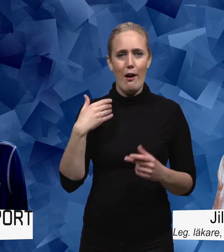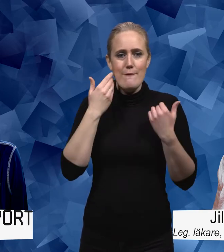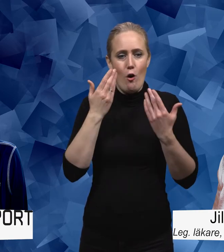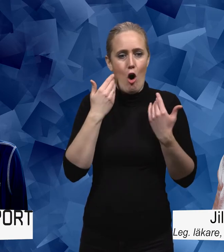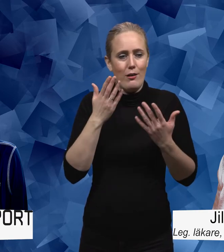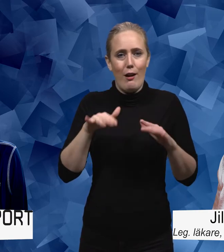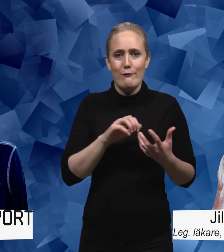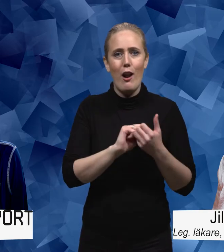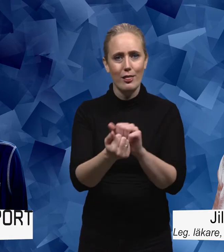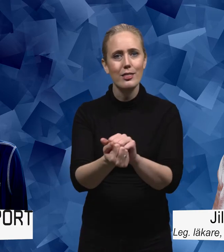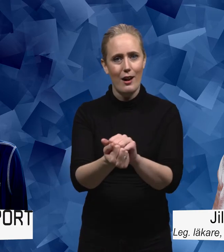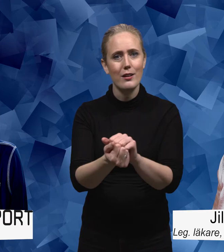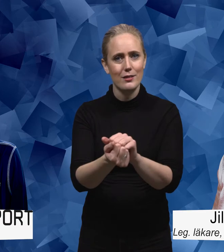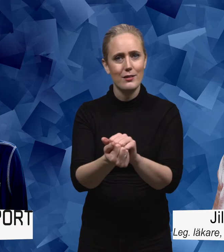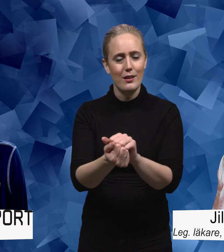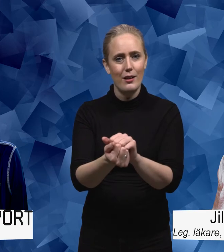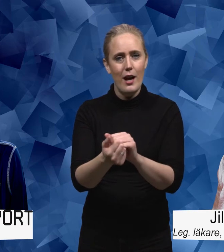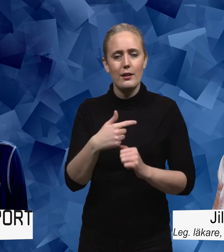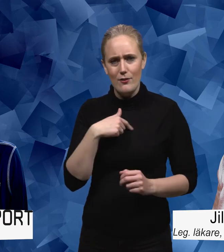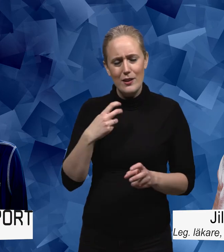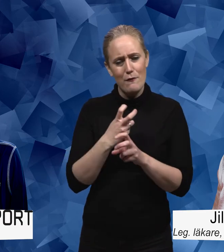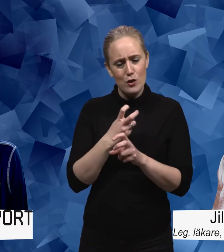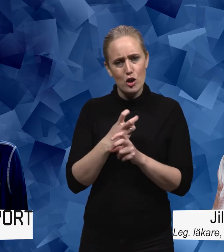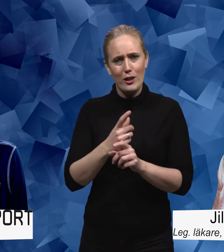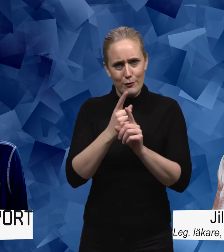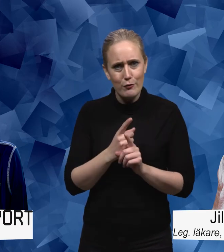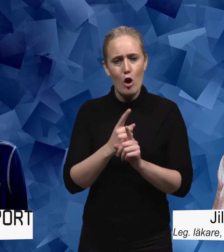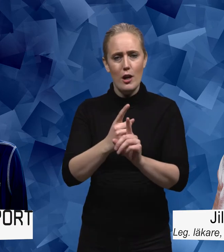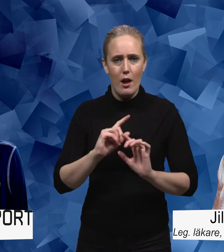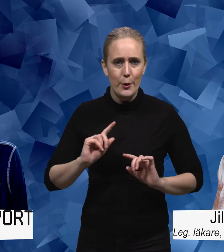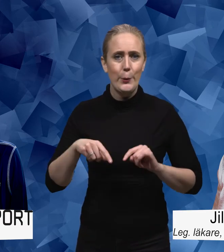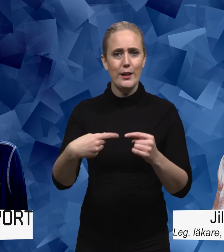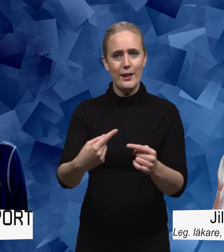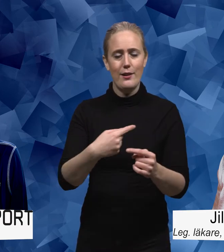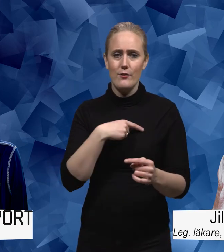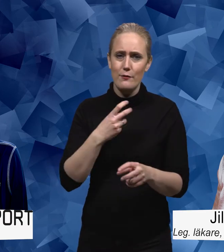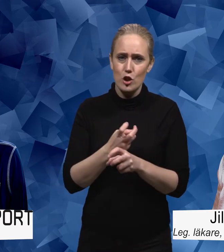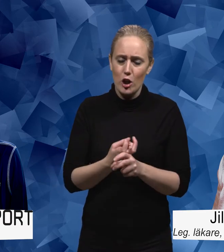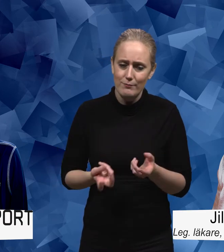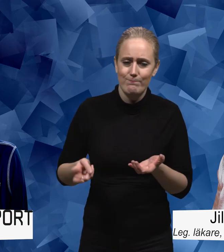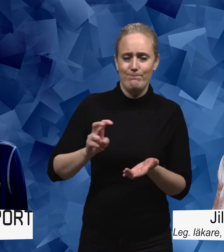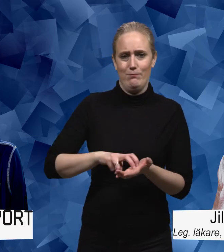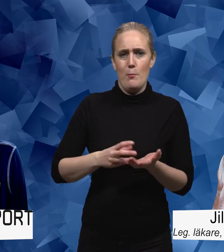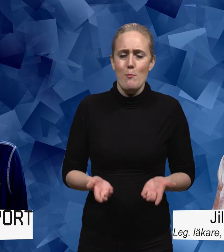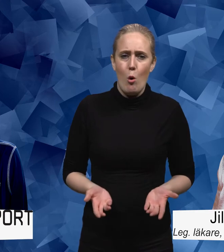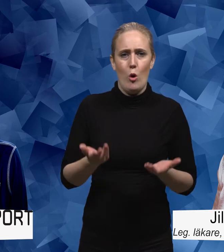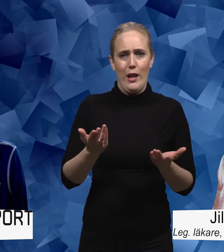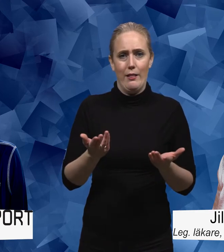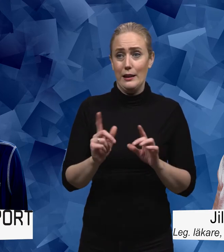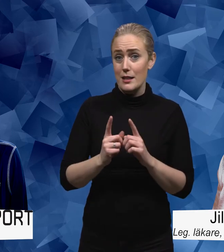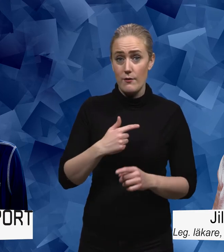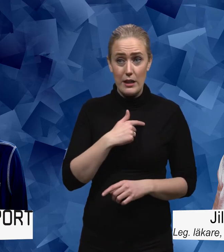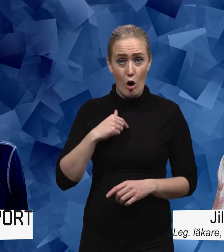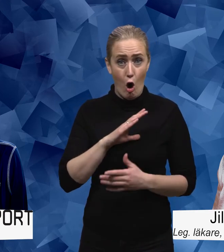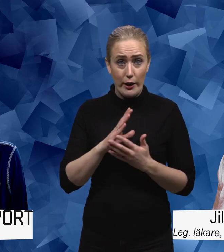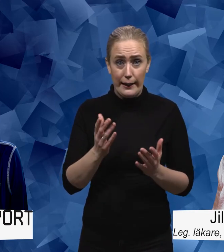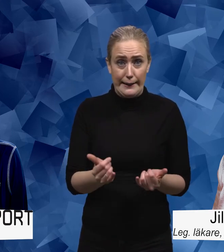vardagsvillkor just nu för det är många som har det att vi försöker upprätthålla rutiner att vi försöker kliva upp på morgon även om vi